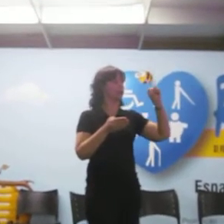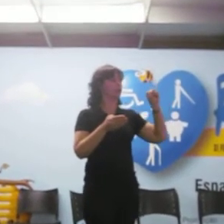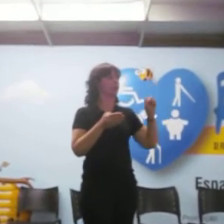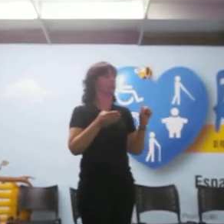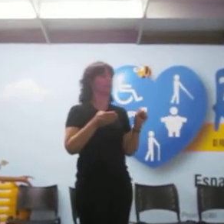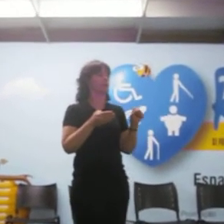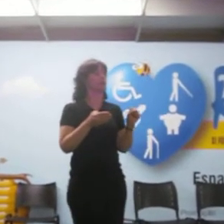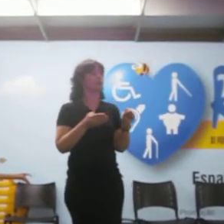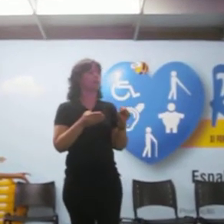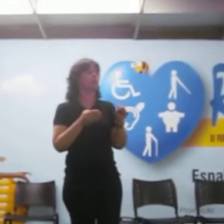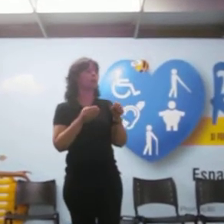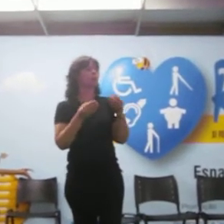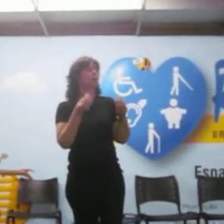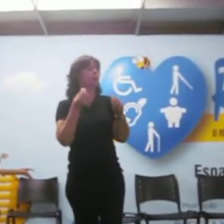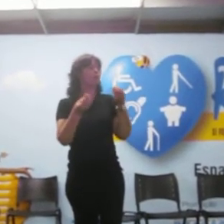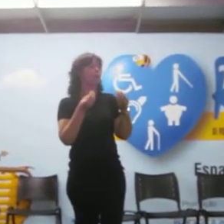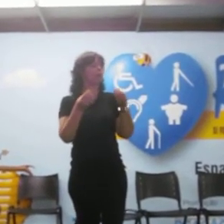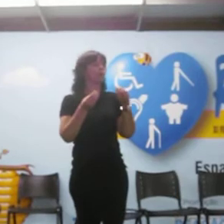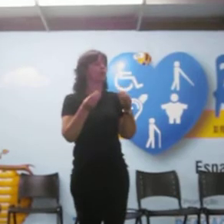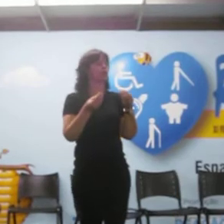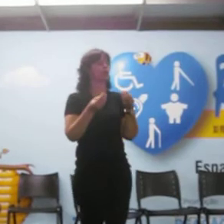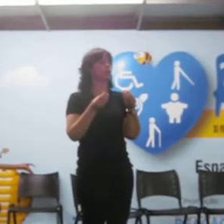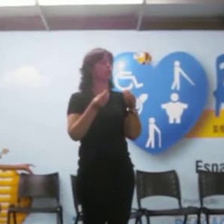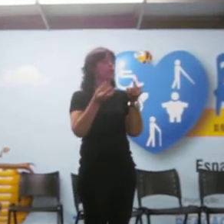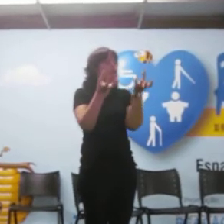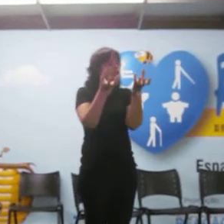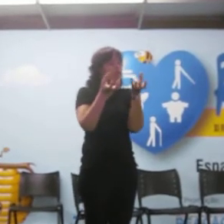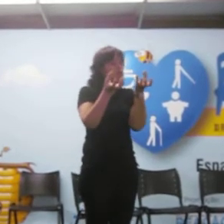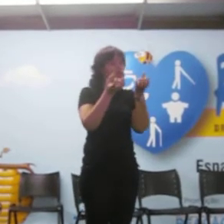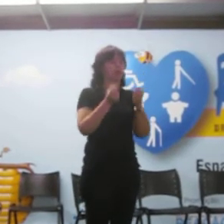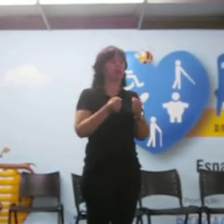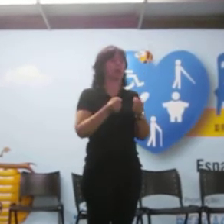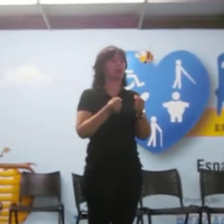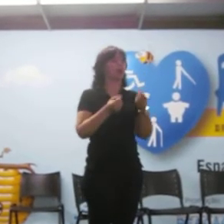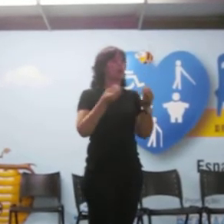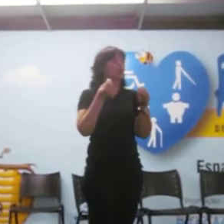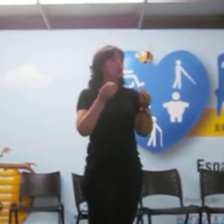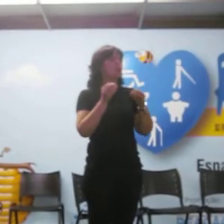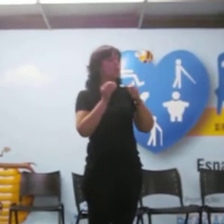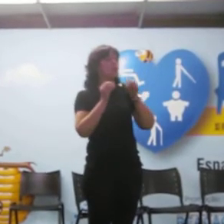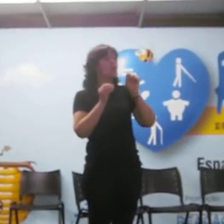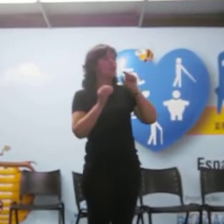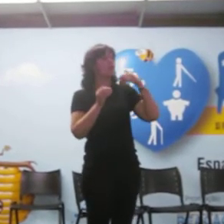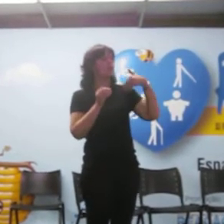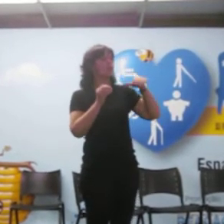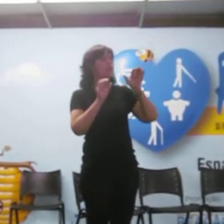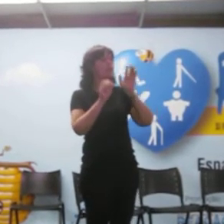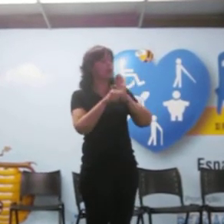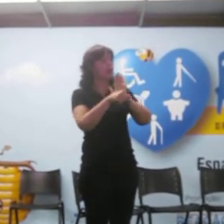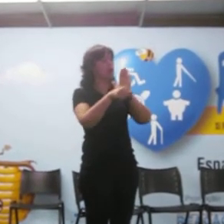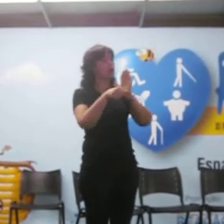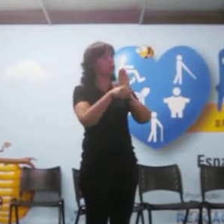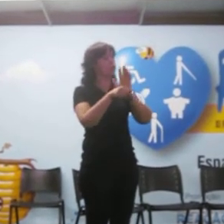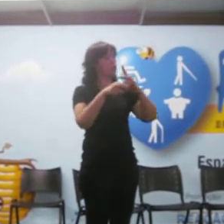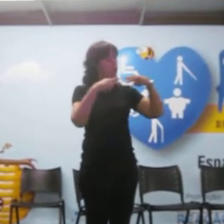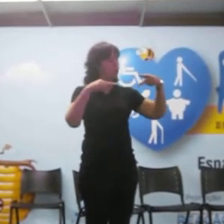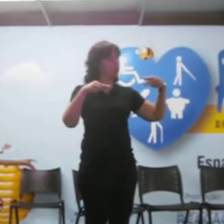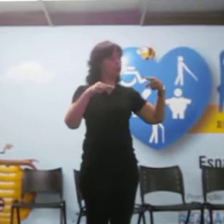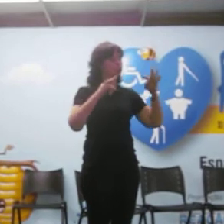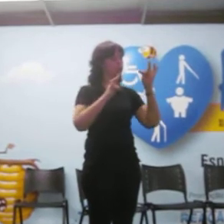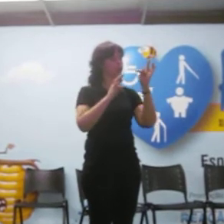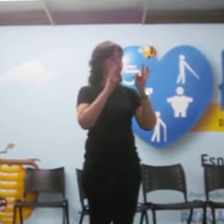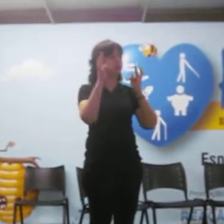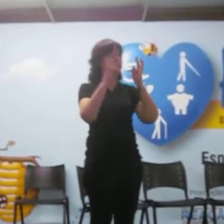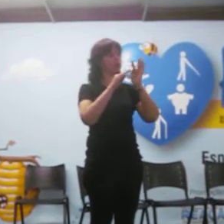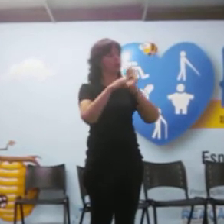às órteses e próteses É... vai se aplicar também a diversos outros itens de tecnologia